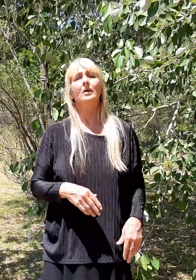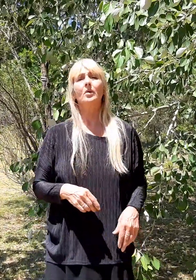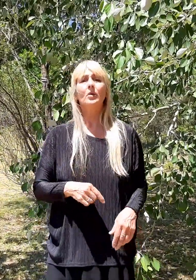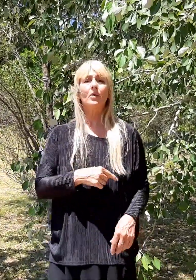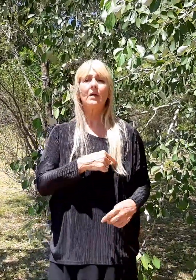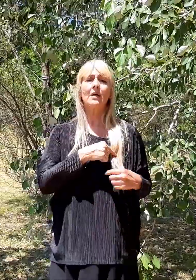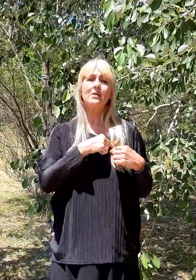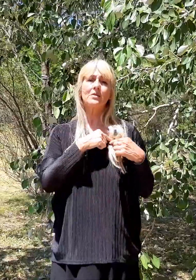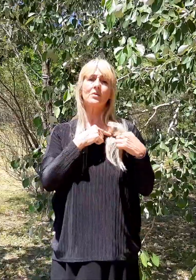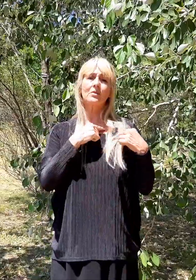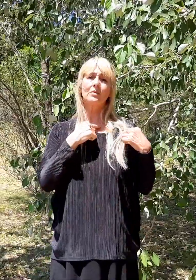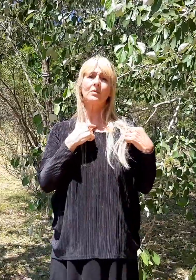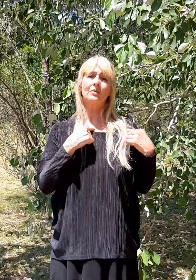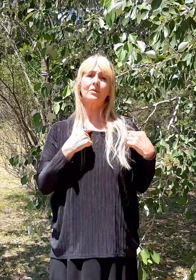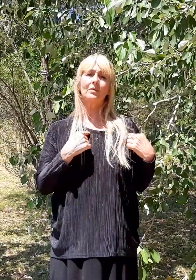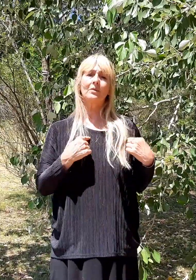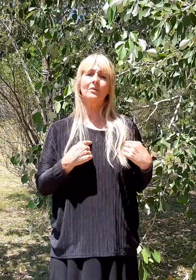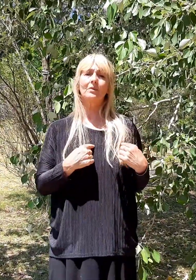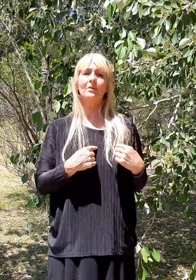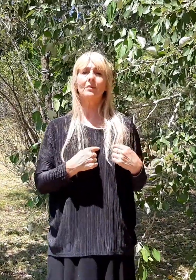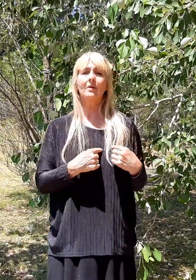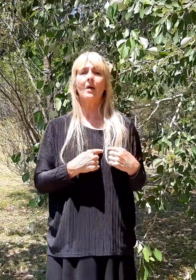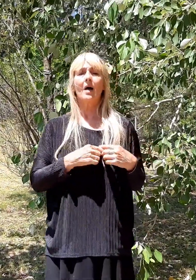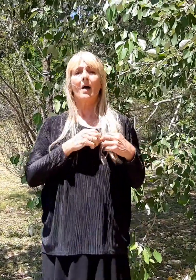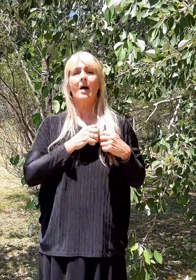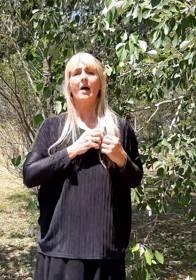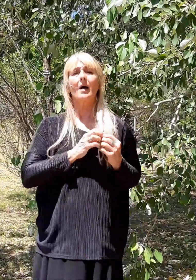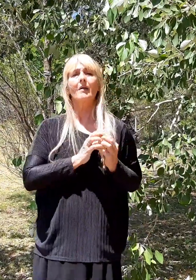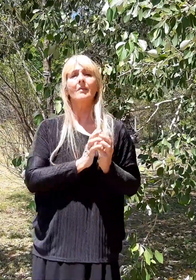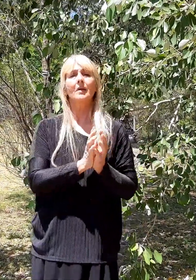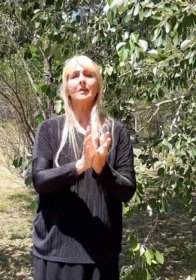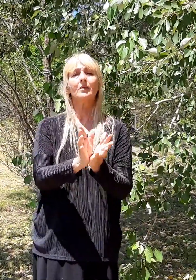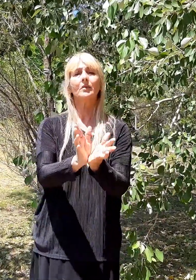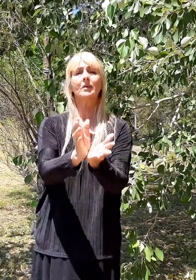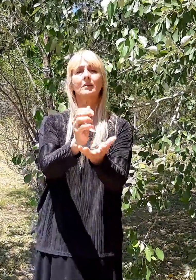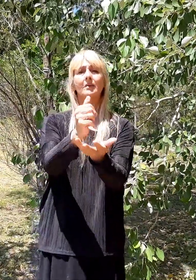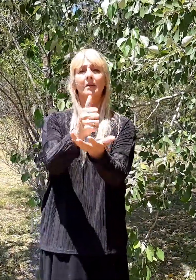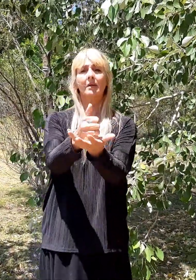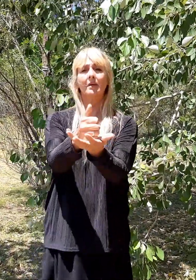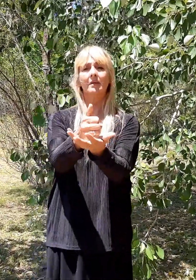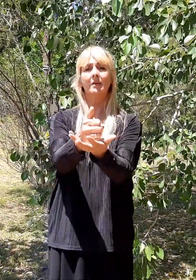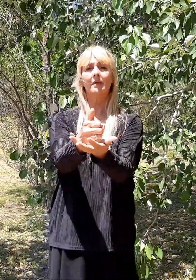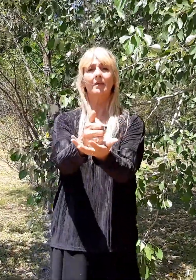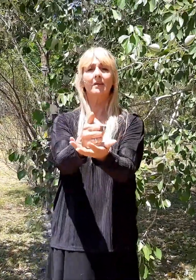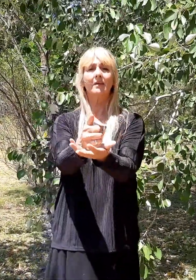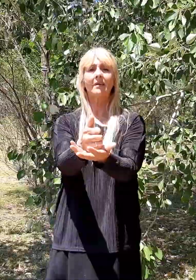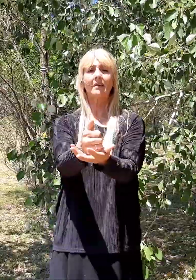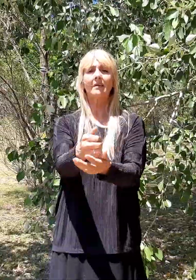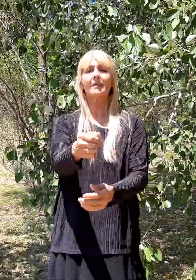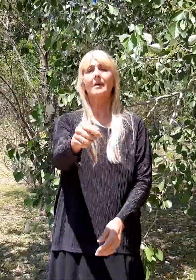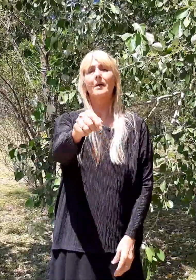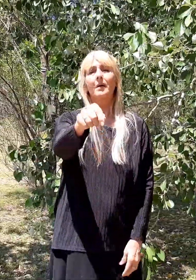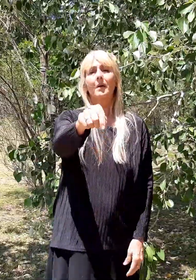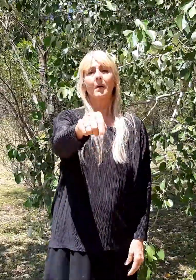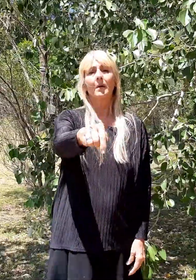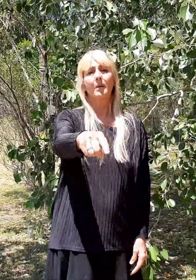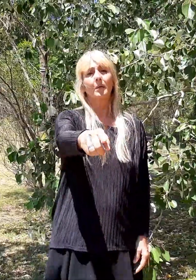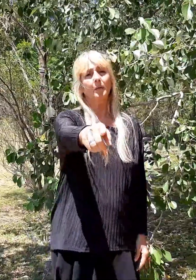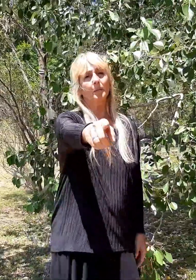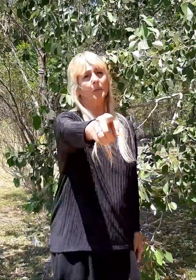corazón abierto está hoy